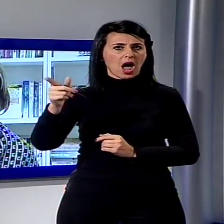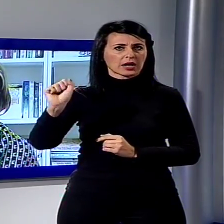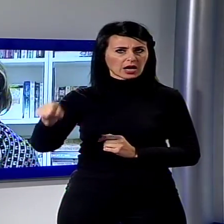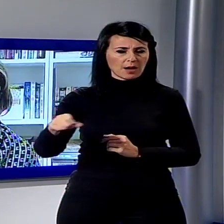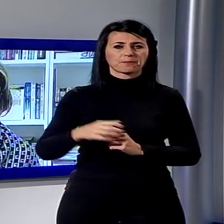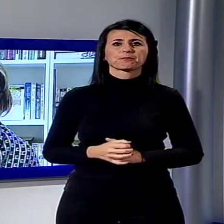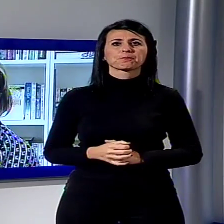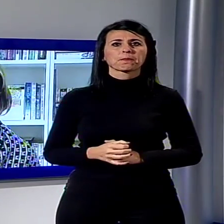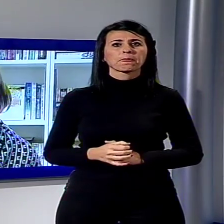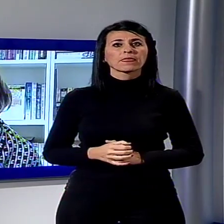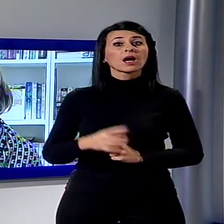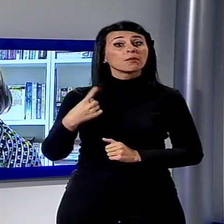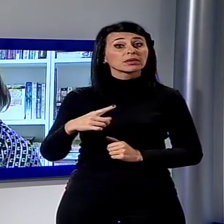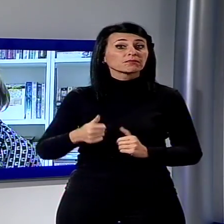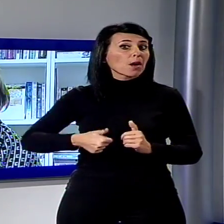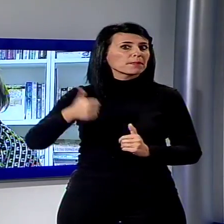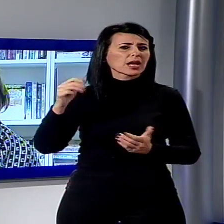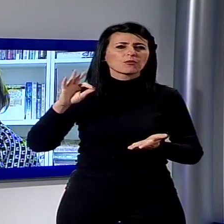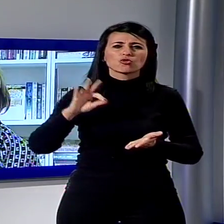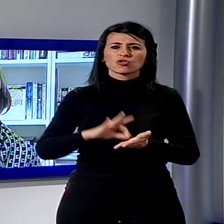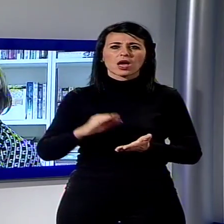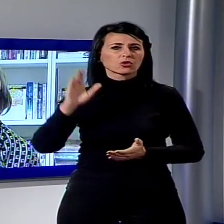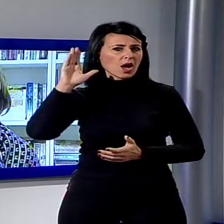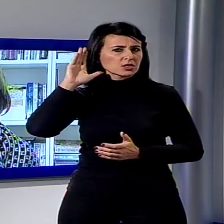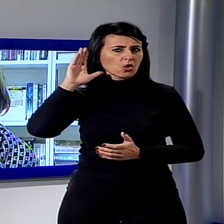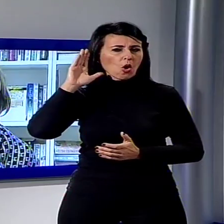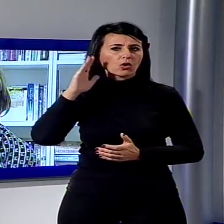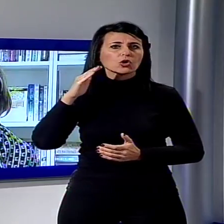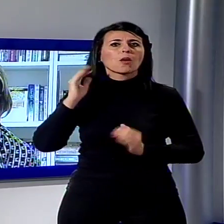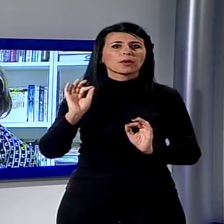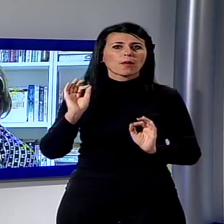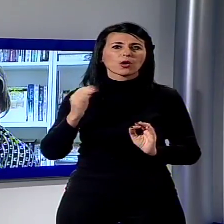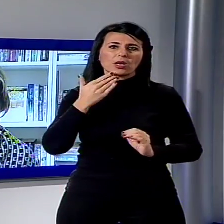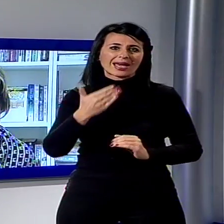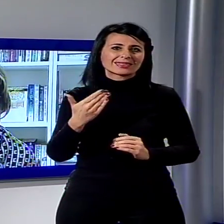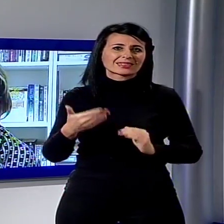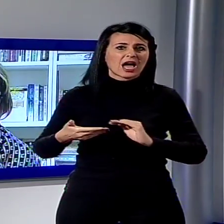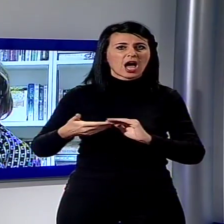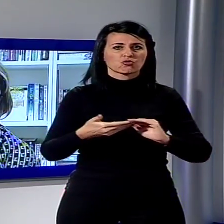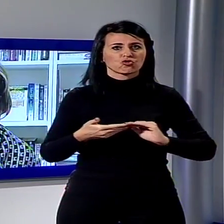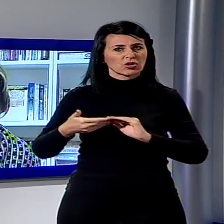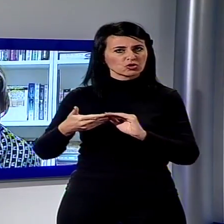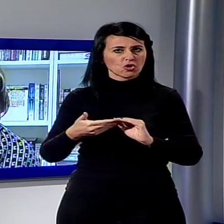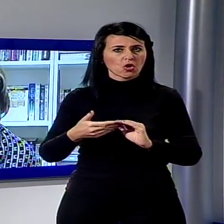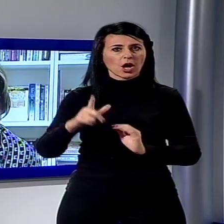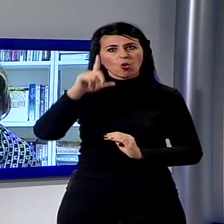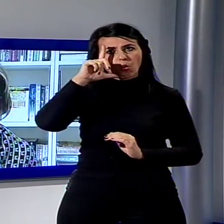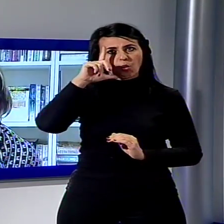ad opera dell'associazione Luna Onlus sul territorio della Mediavalle. Quindi